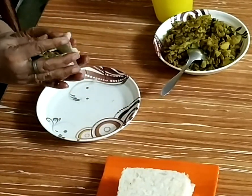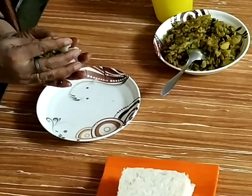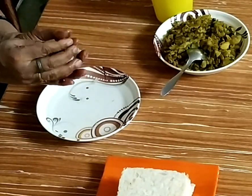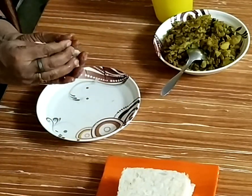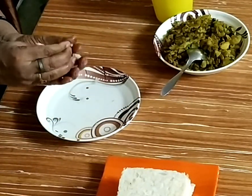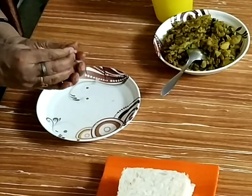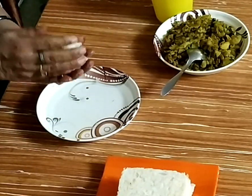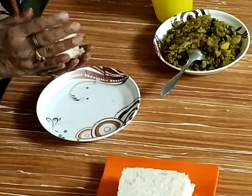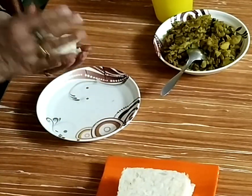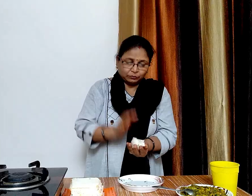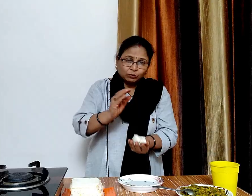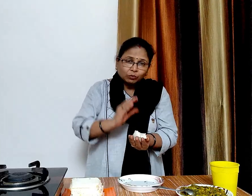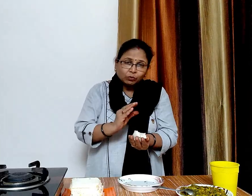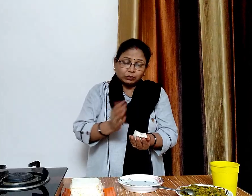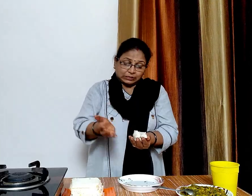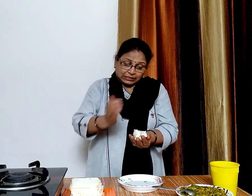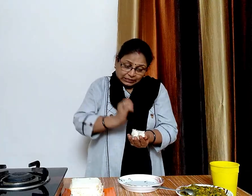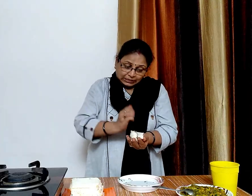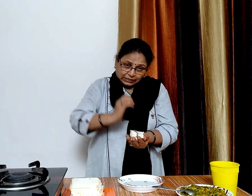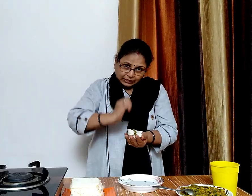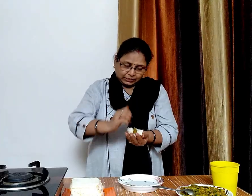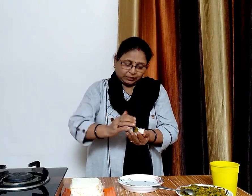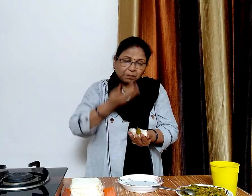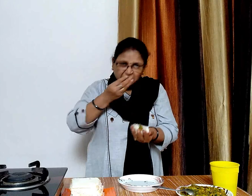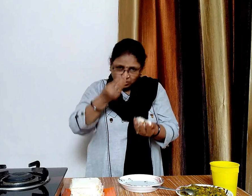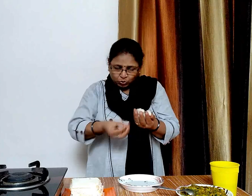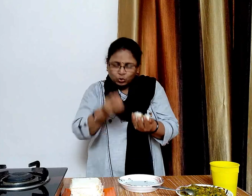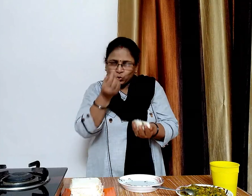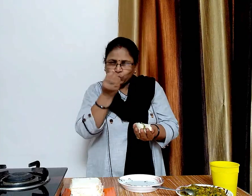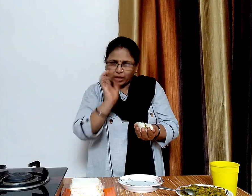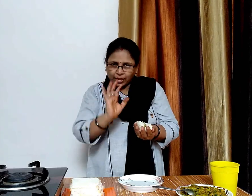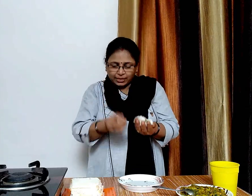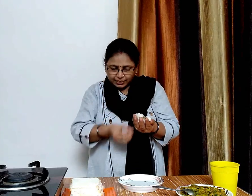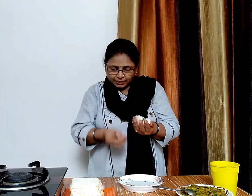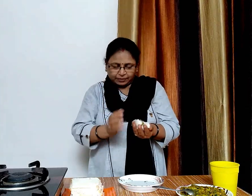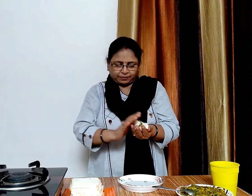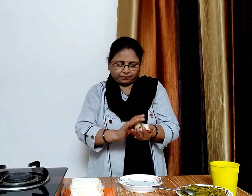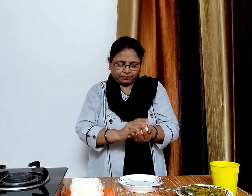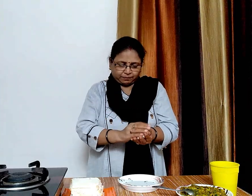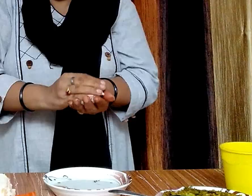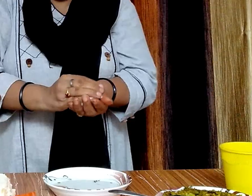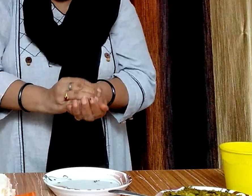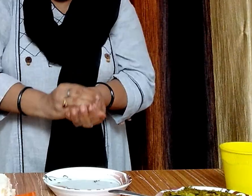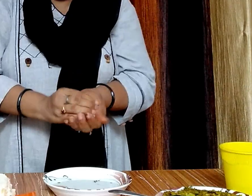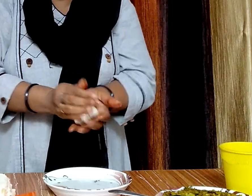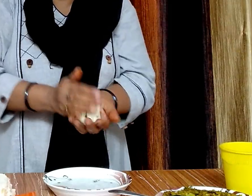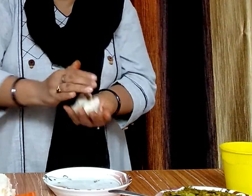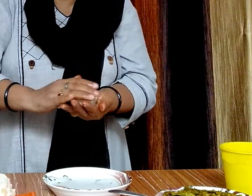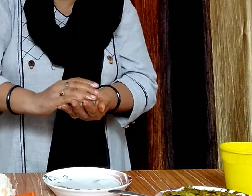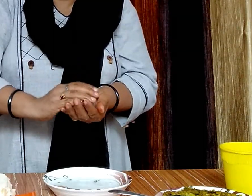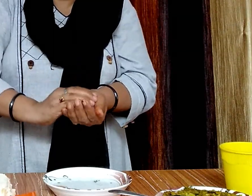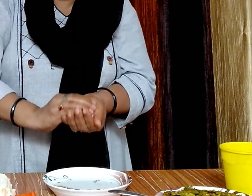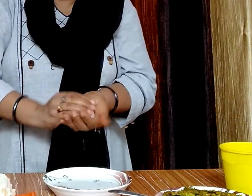और इस तरीके से ब्रेट को फोल्ड करेंगे ज्यान रहे हैं में इसे टाइट हातों से फोल्ड करते हुए इसका सारा पानी निकाल लेंगे